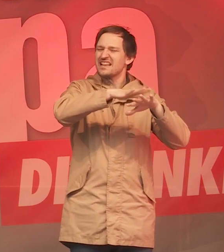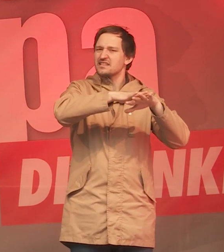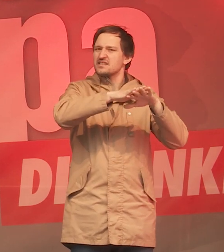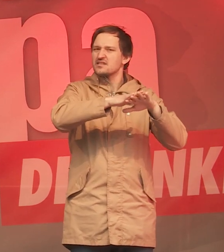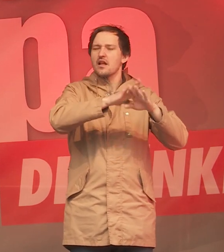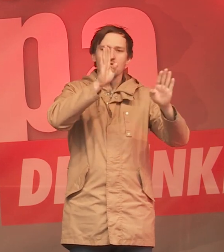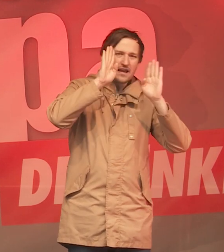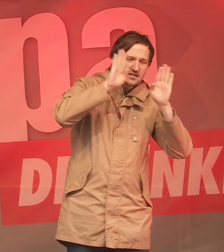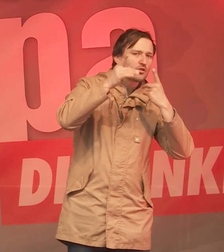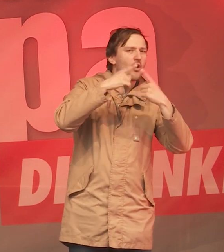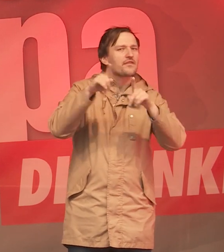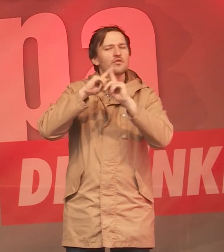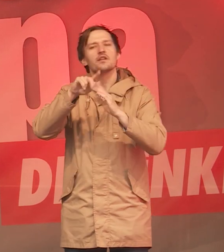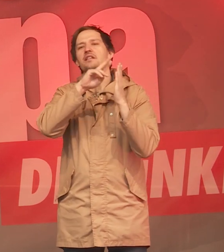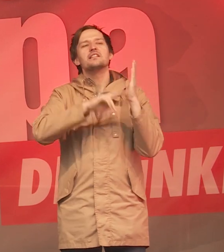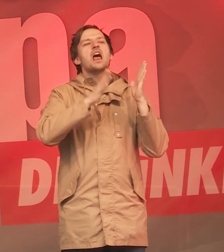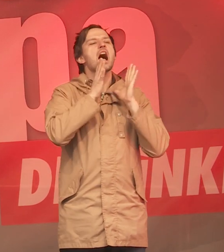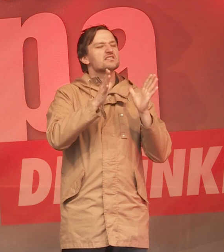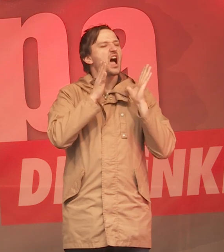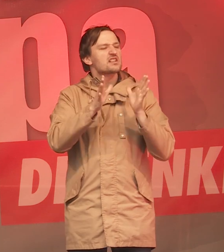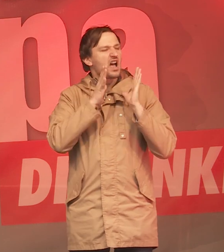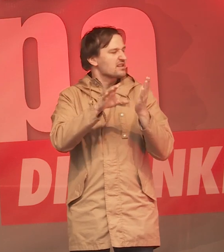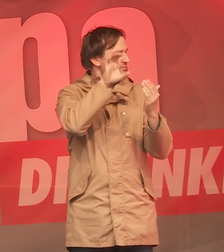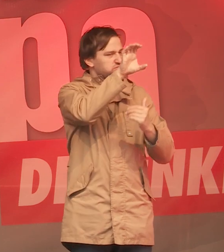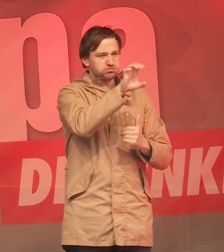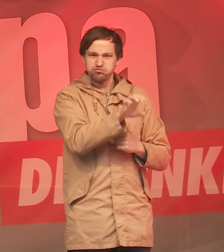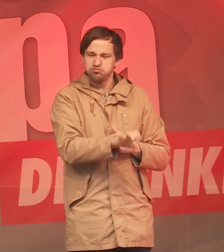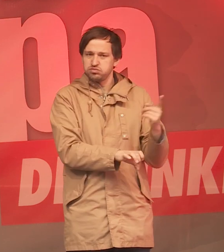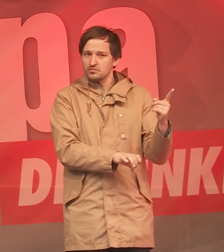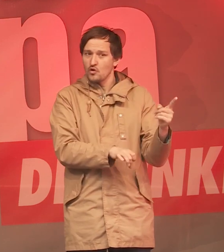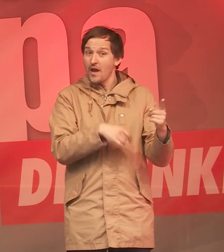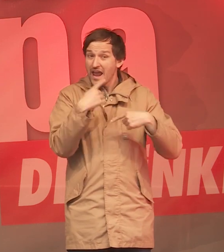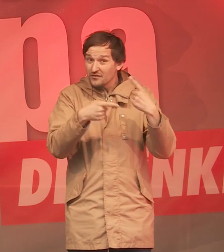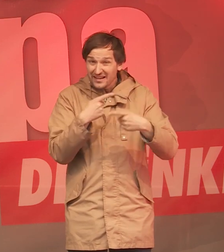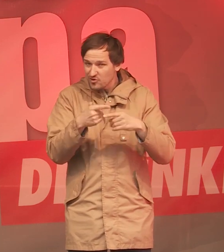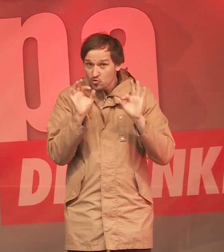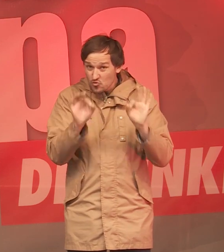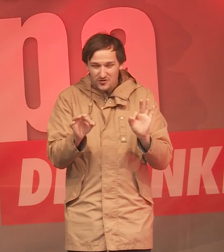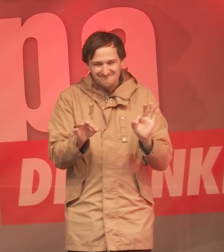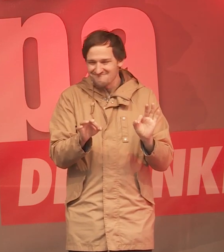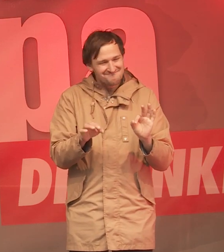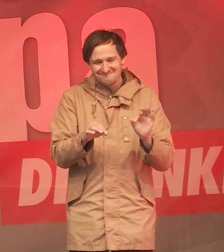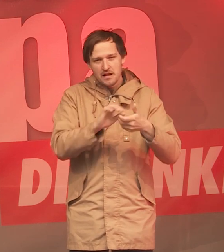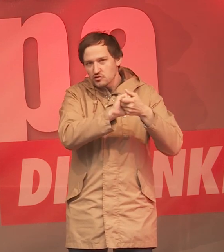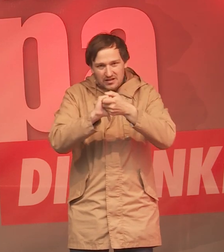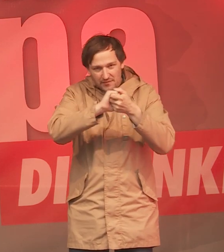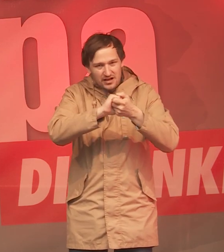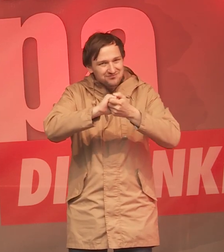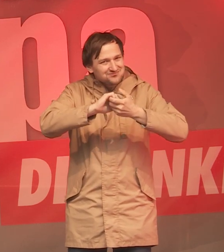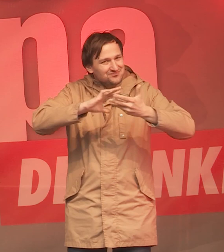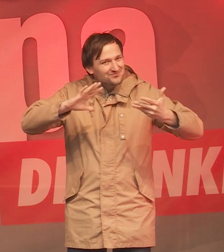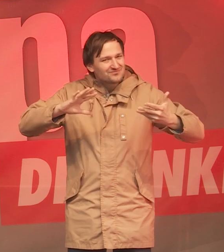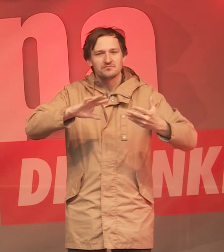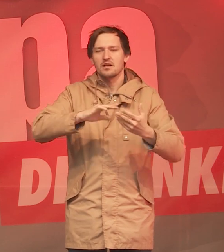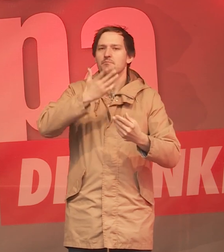ob bei Facebook oder anderswo. Und das ist eine ganz ungute Entwicklung, dass der Zusammenhalt immer mehr zerfällt. Dass es